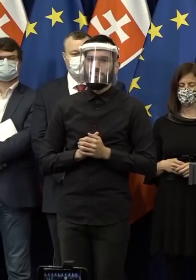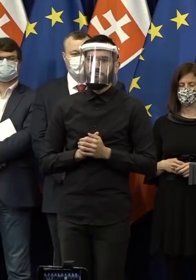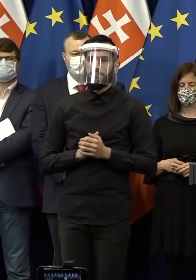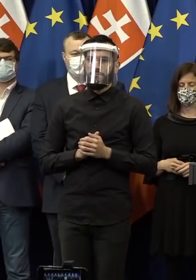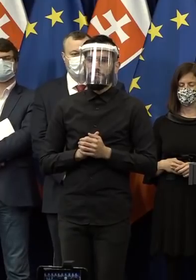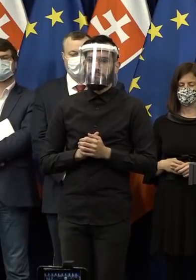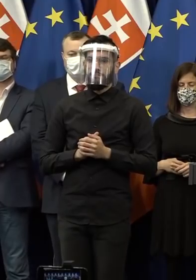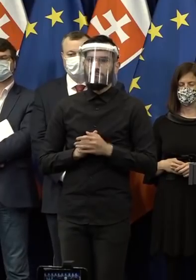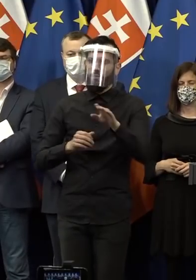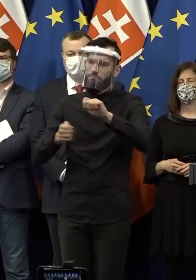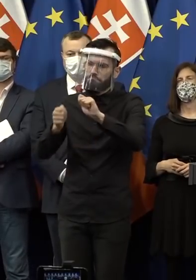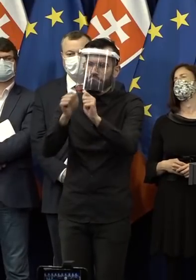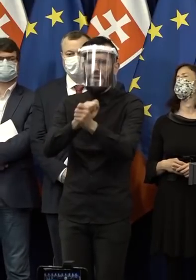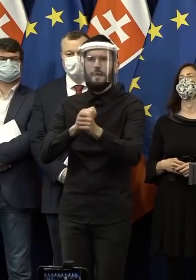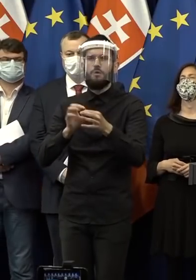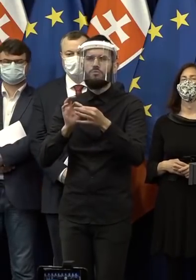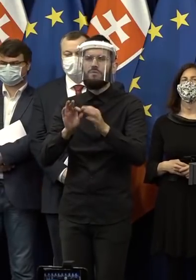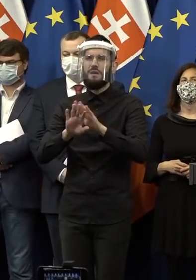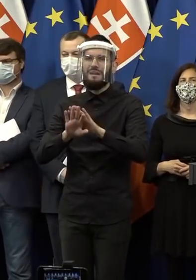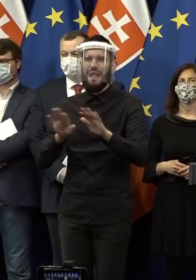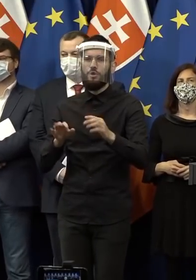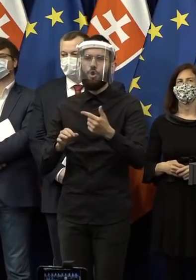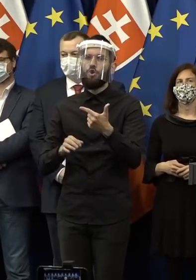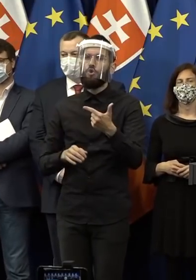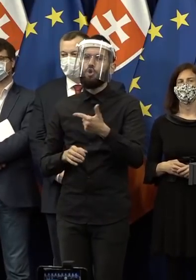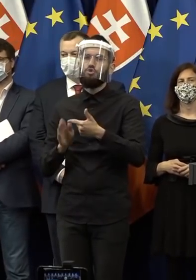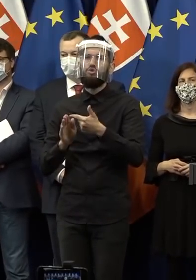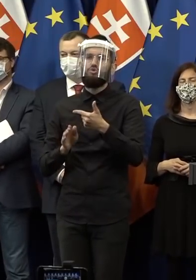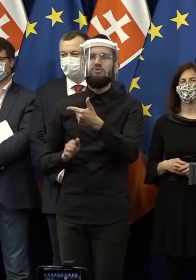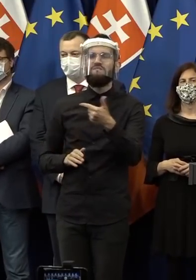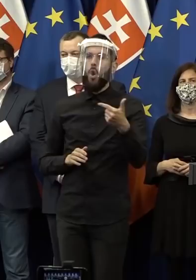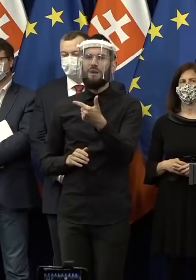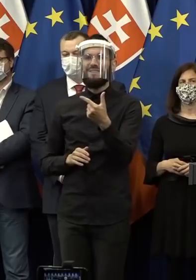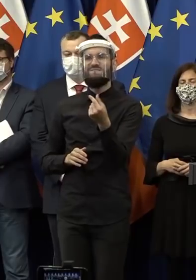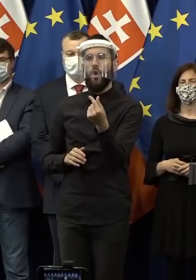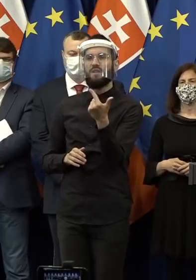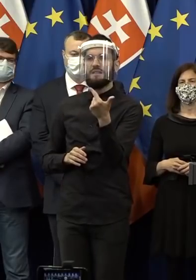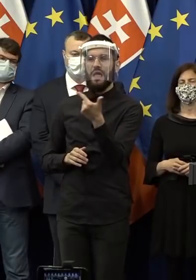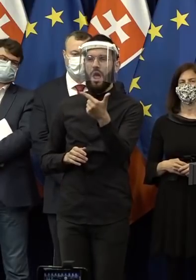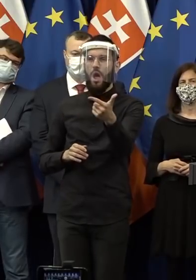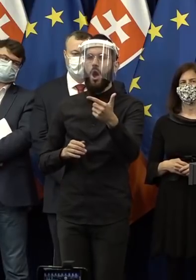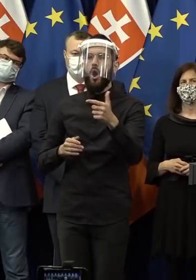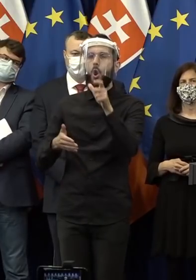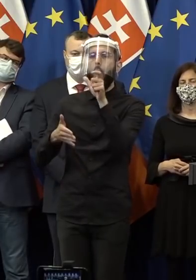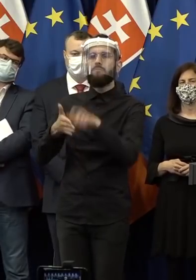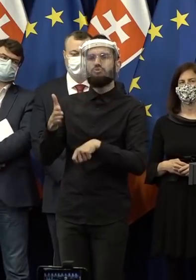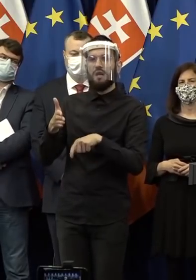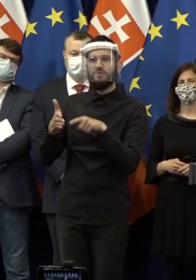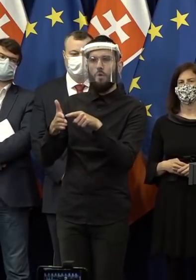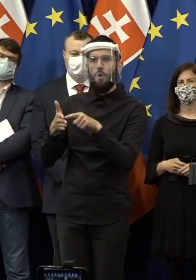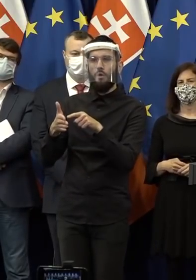zásadná zmena v otázke dvojitého občianstva, že sme sa rozhodli, že tým ľuďom, ktorí